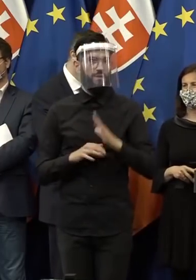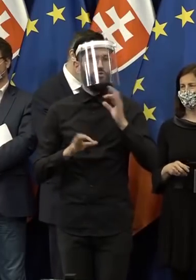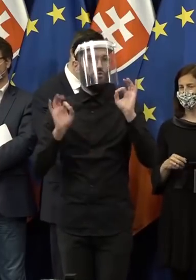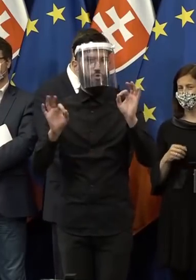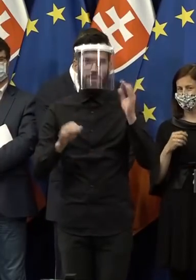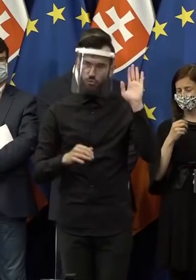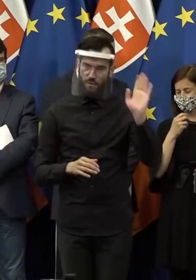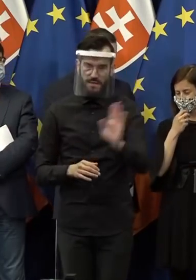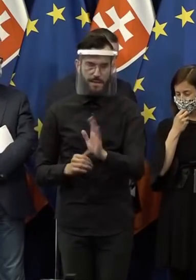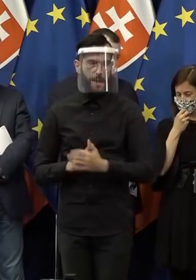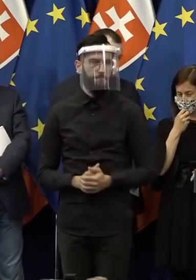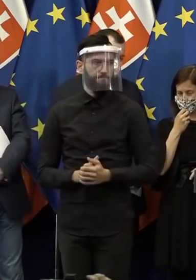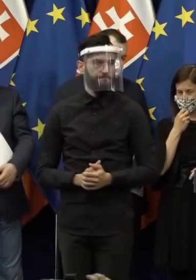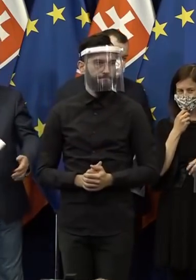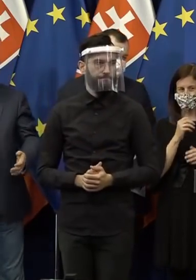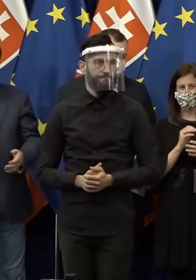dobré. Dovidenia.